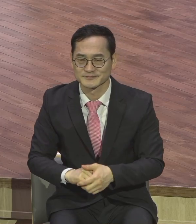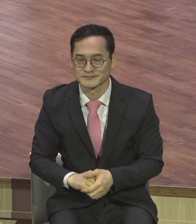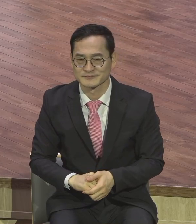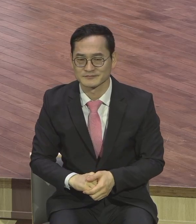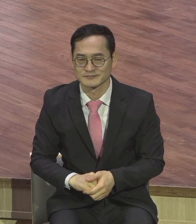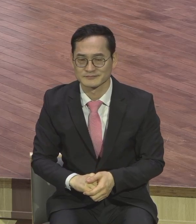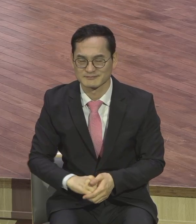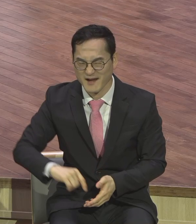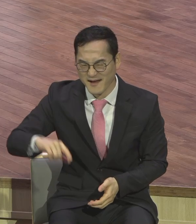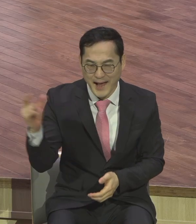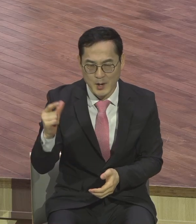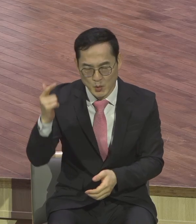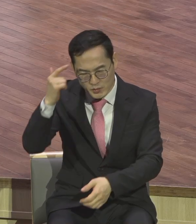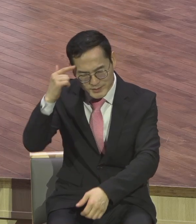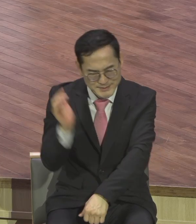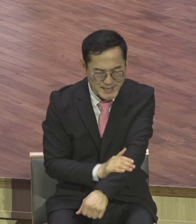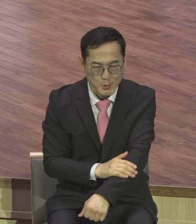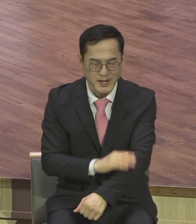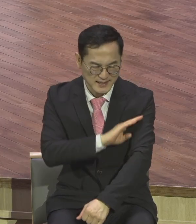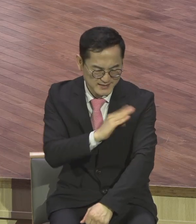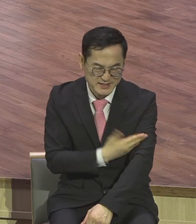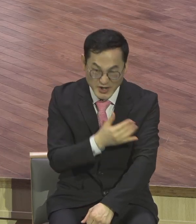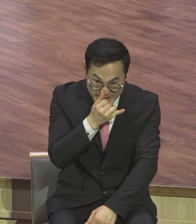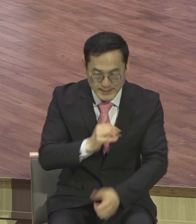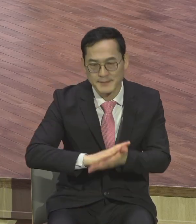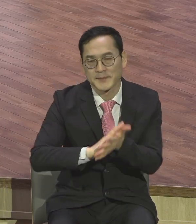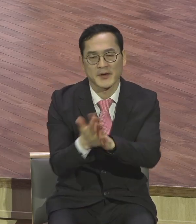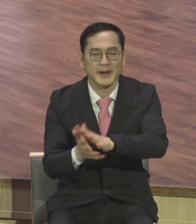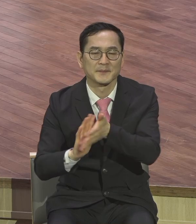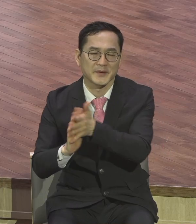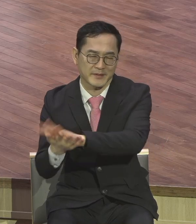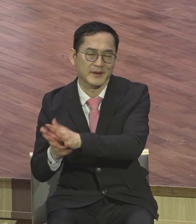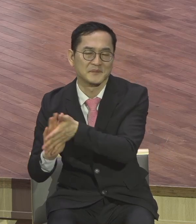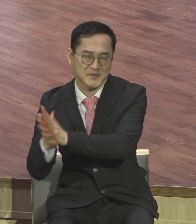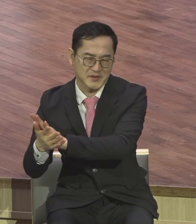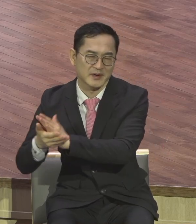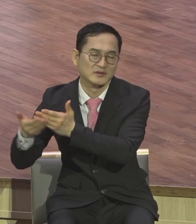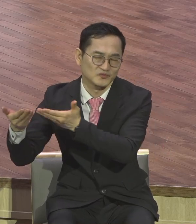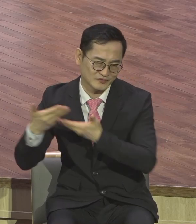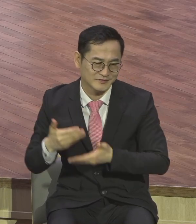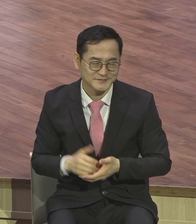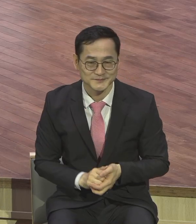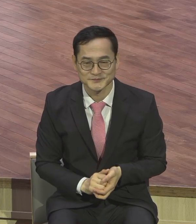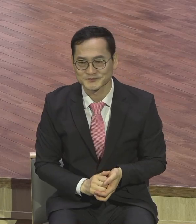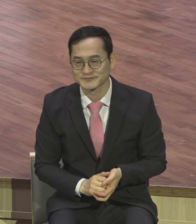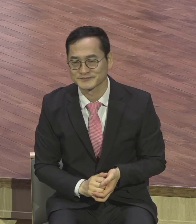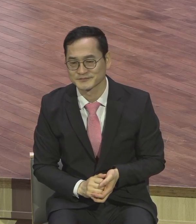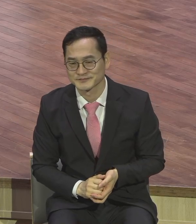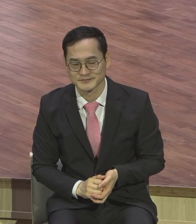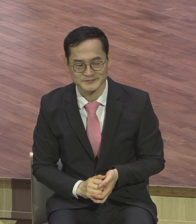능력하게 담만 들어주신다 그 약한 자가 강구를 이루고 그 작은 자가 철을 이루라